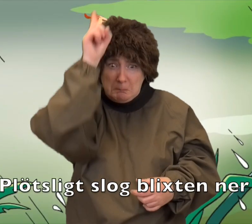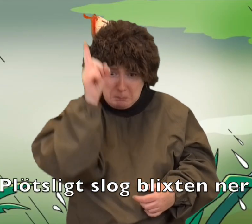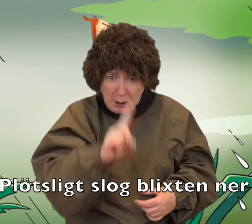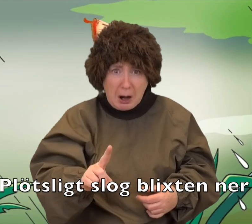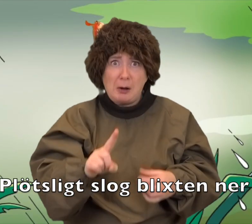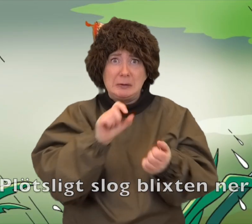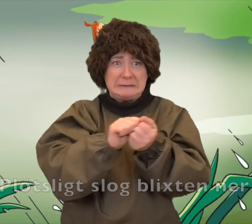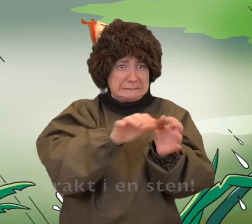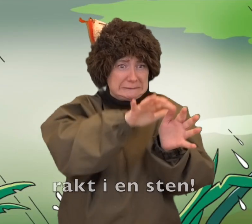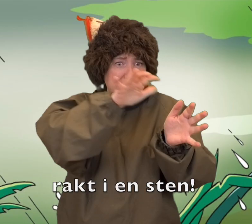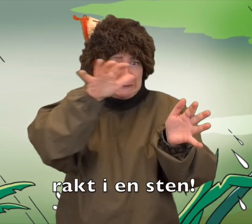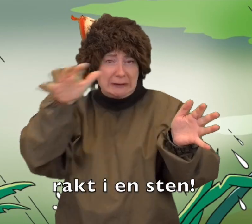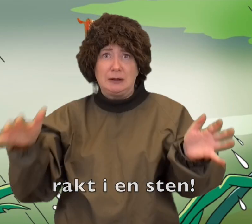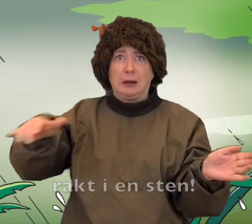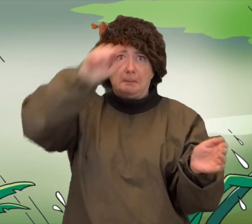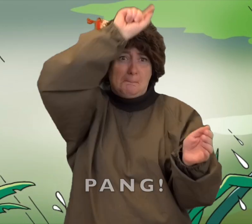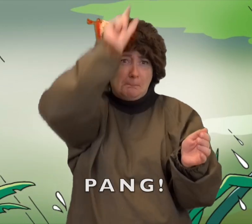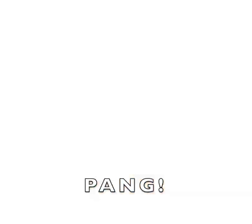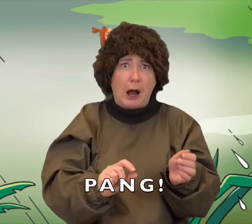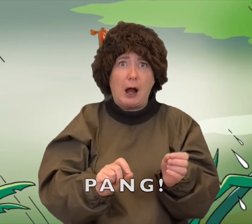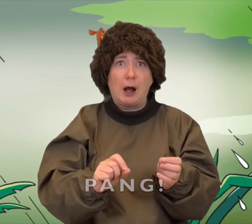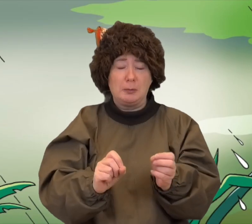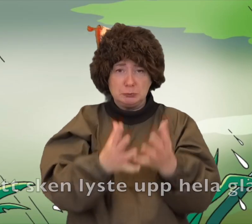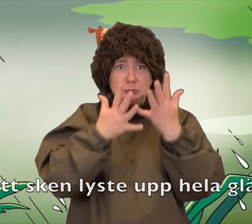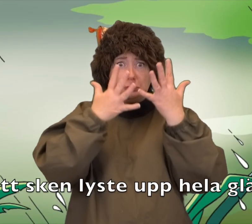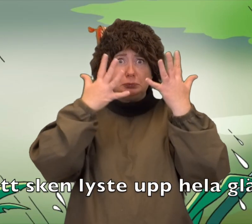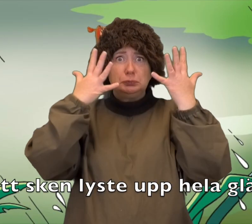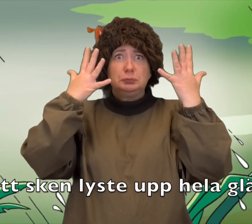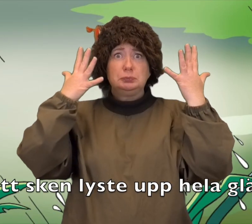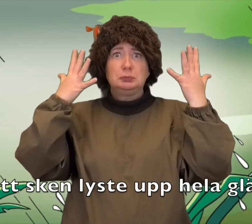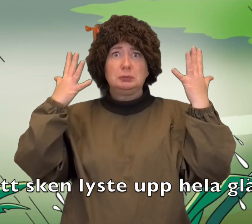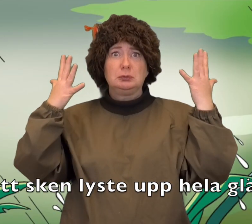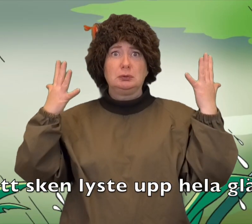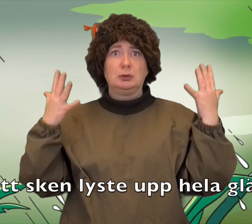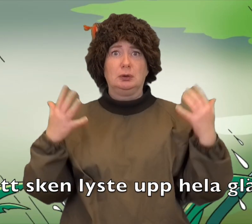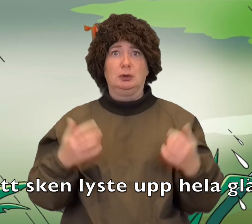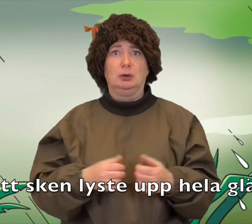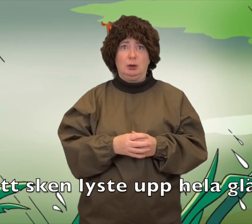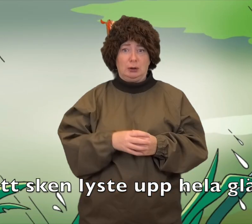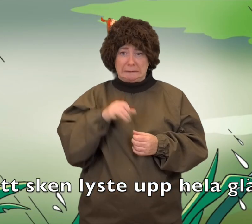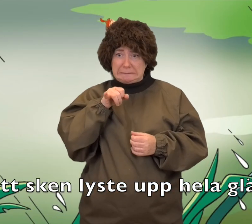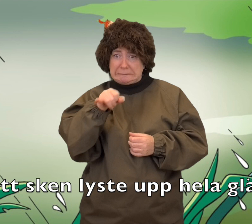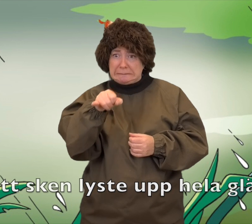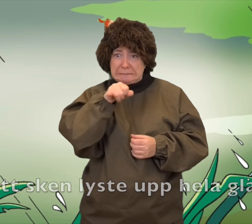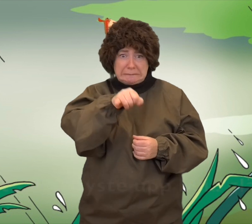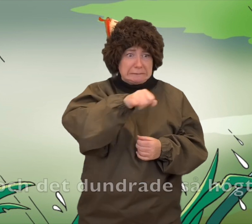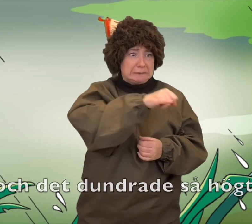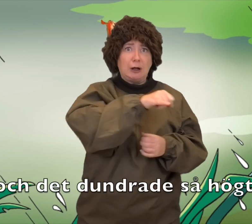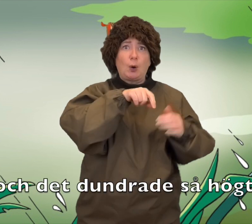Plötsligt slog blixten ner rakt ner sten. Pang! Ett vitt sken lyste upp hela gläntan och det